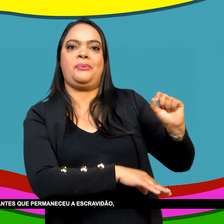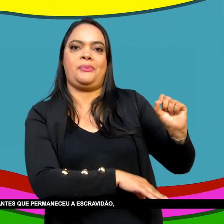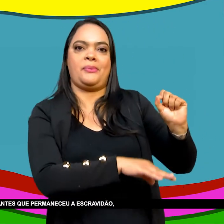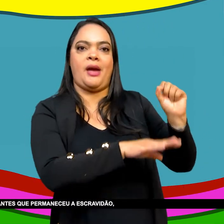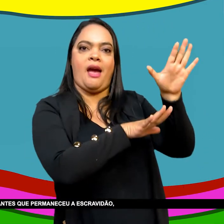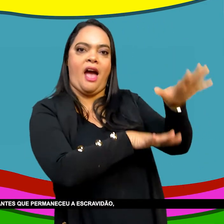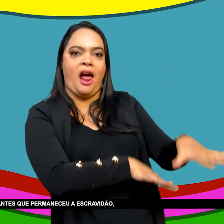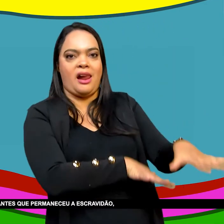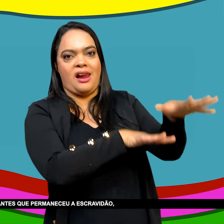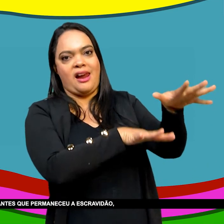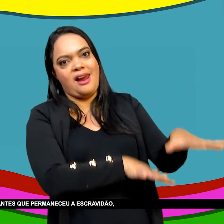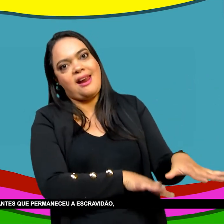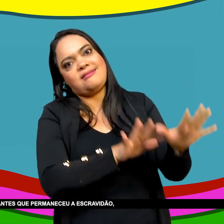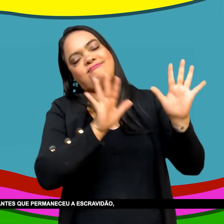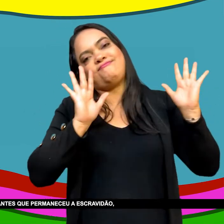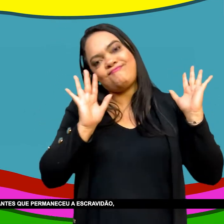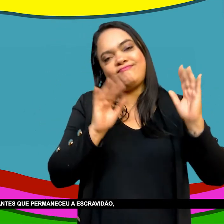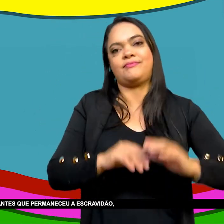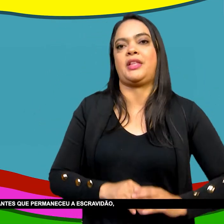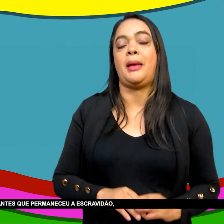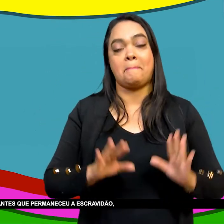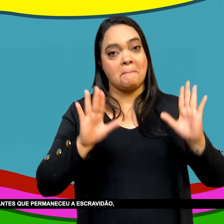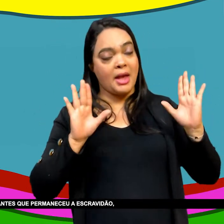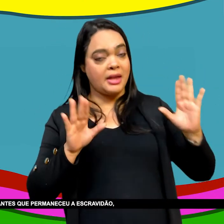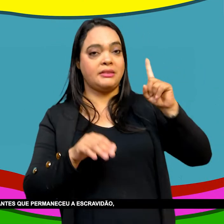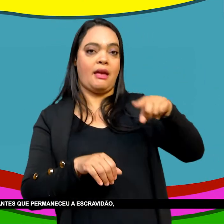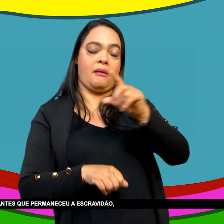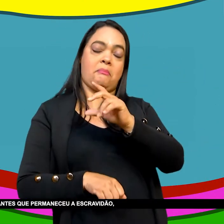independência do Brasil Foi um modelo